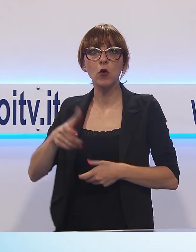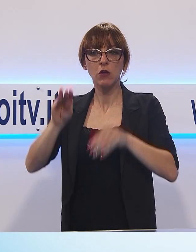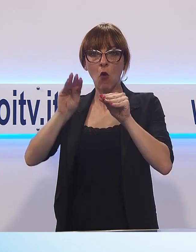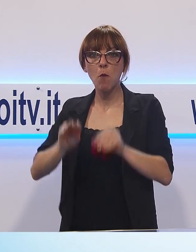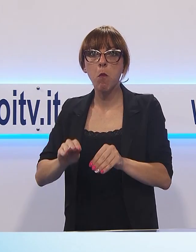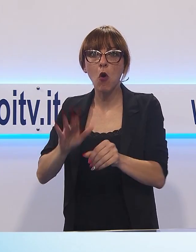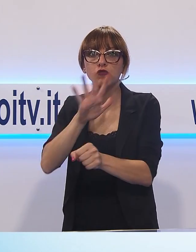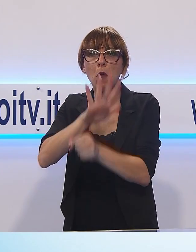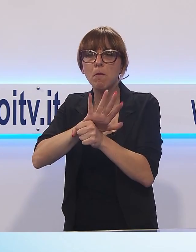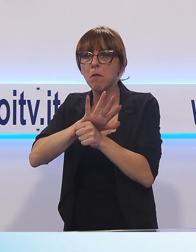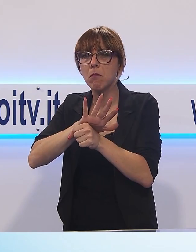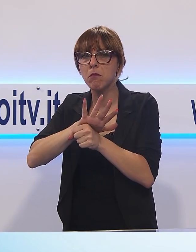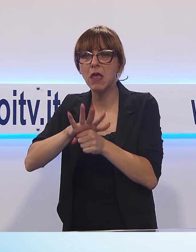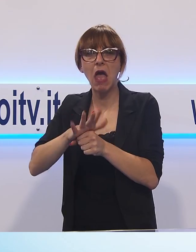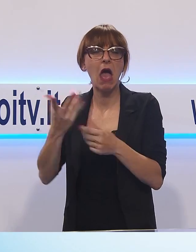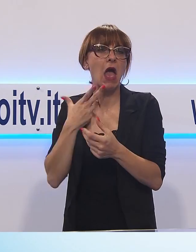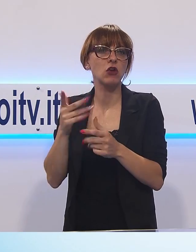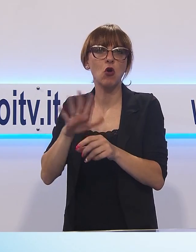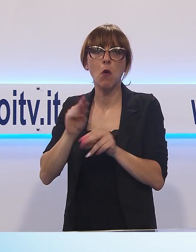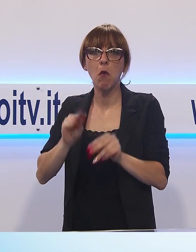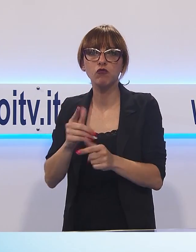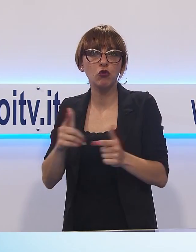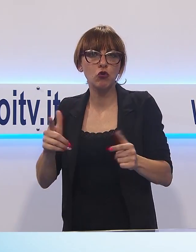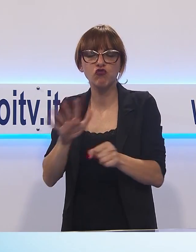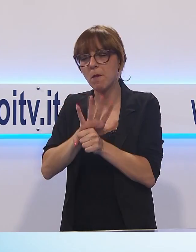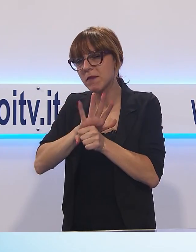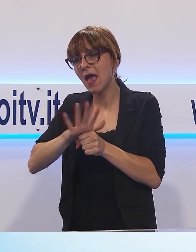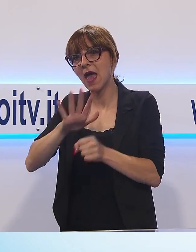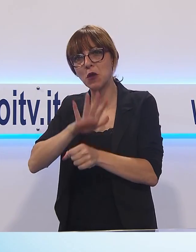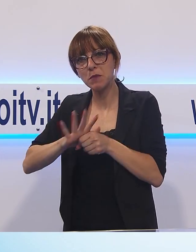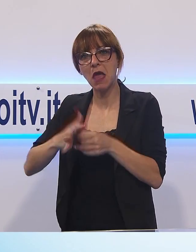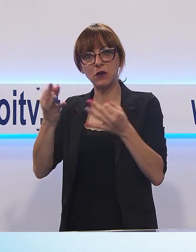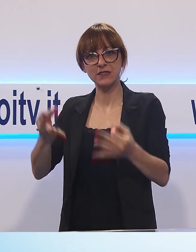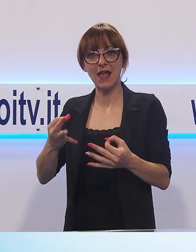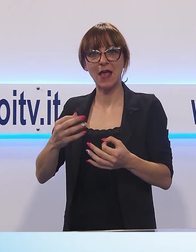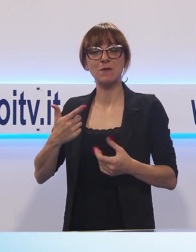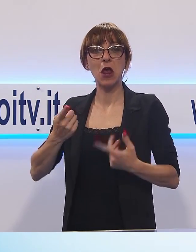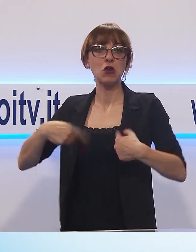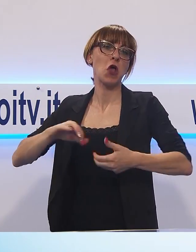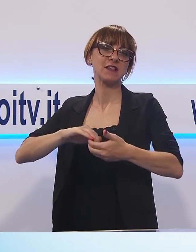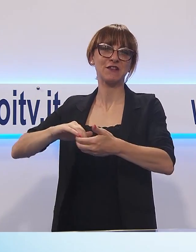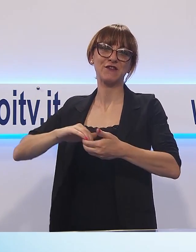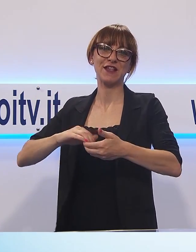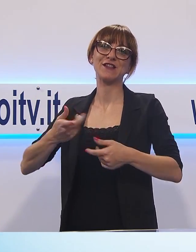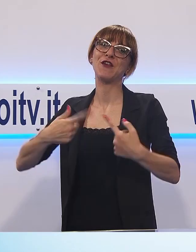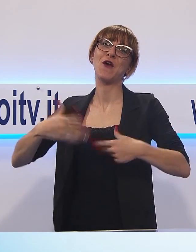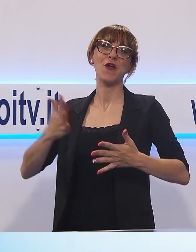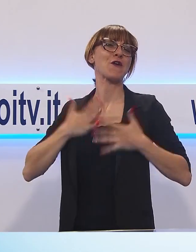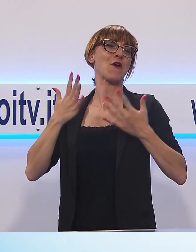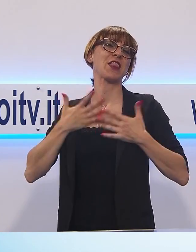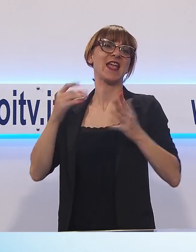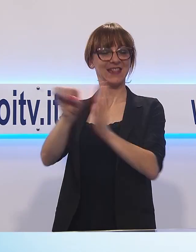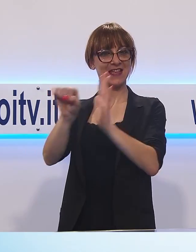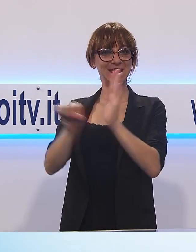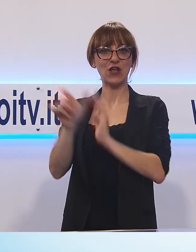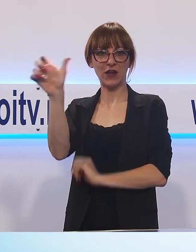nel chiostro di San Micheletto. Quindi come associazione siamo molto molto contenti di raccontare la storia italiana ed